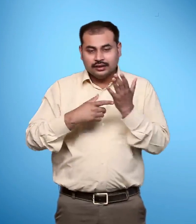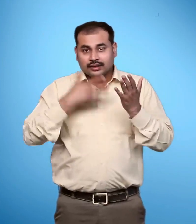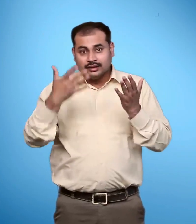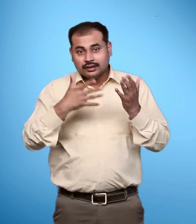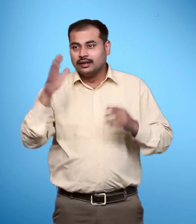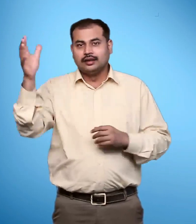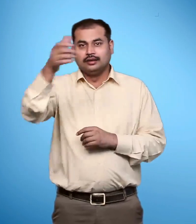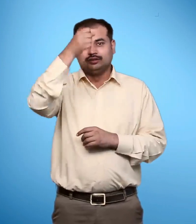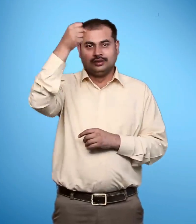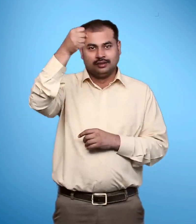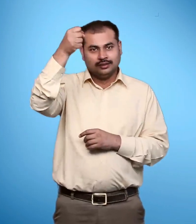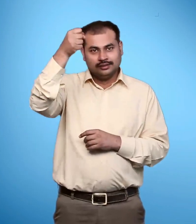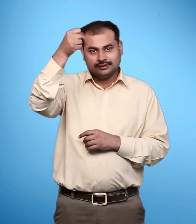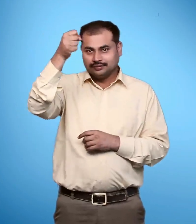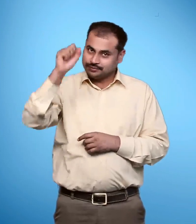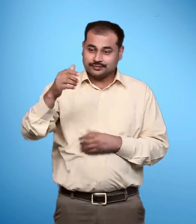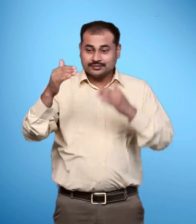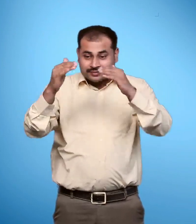श्री औरबिंदो मार्ग नई दिल्ली